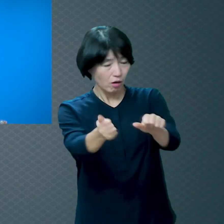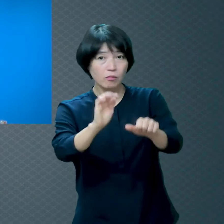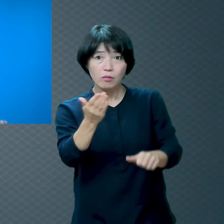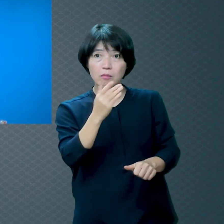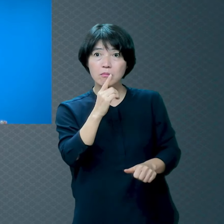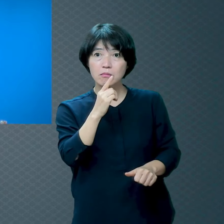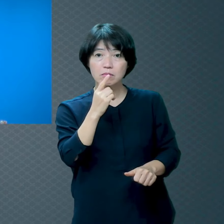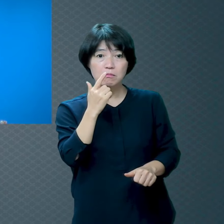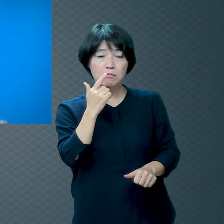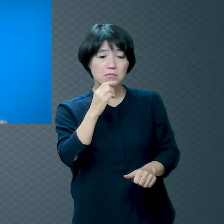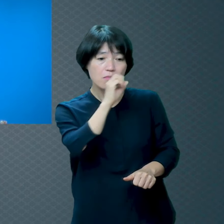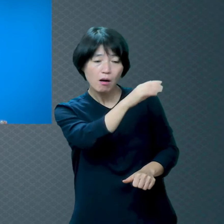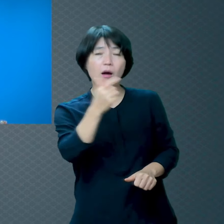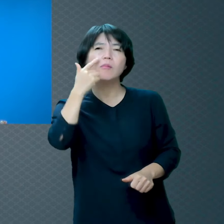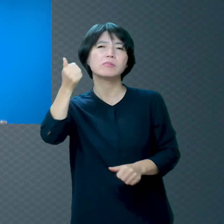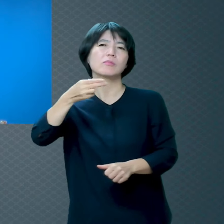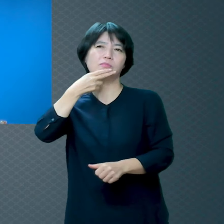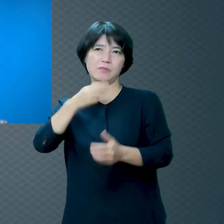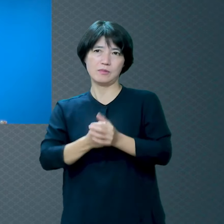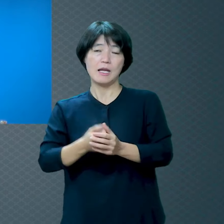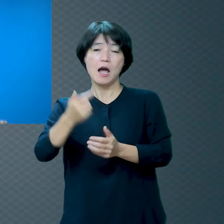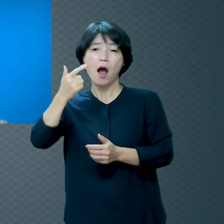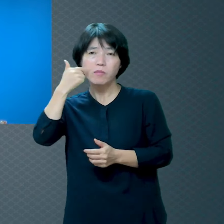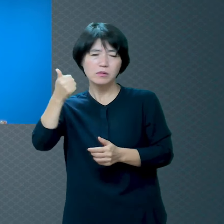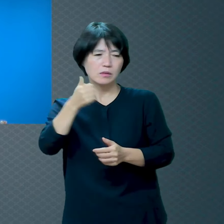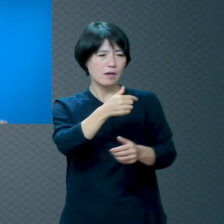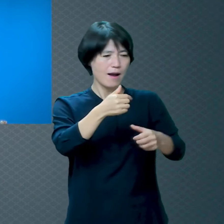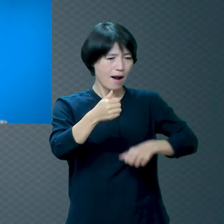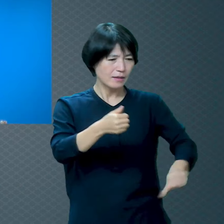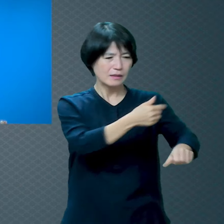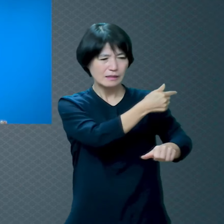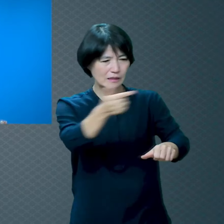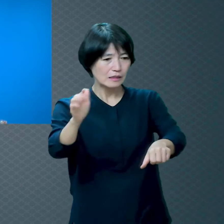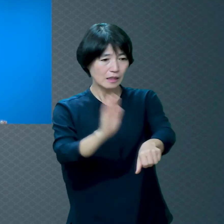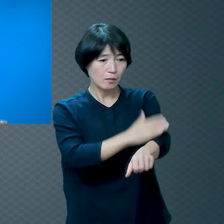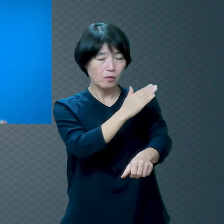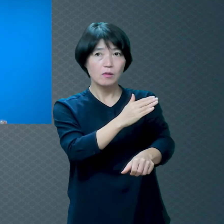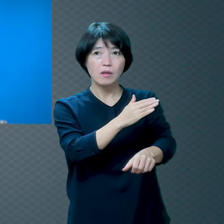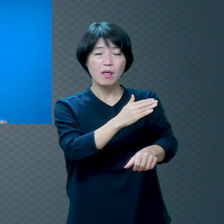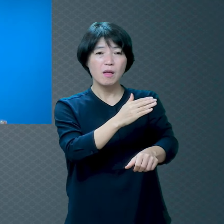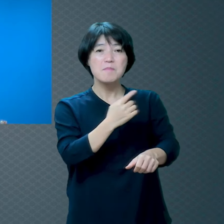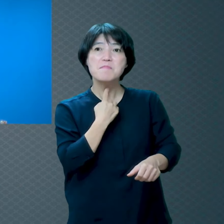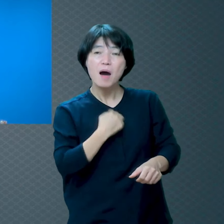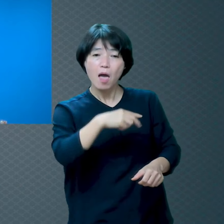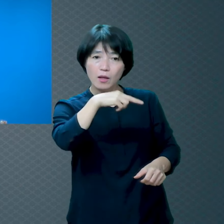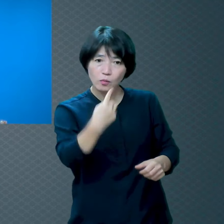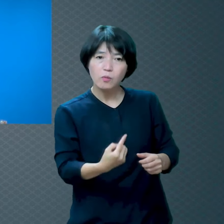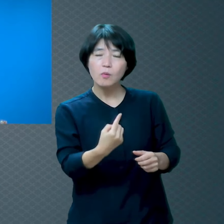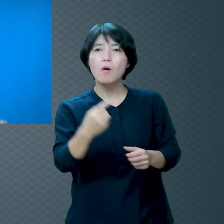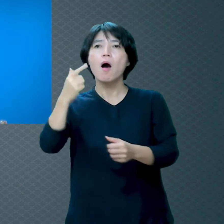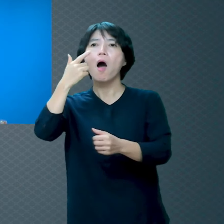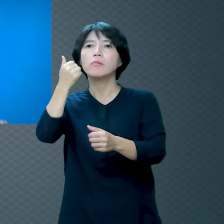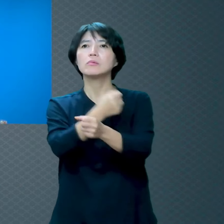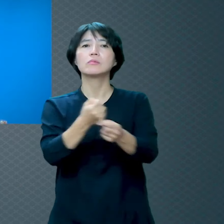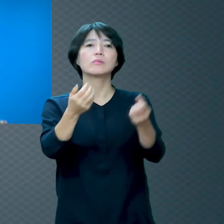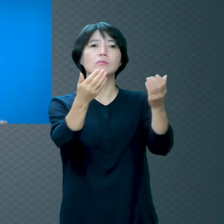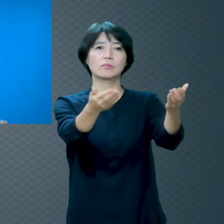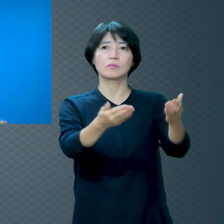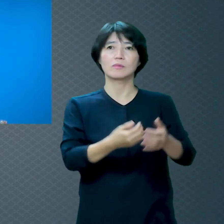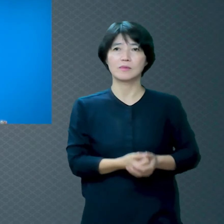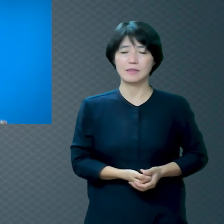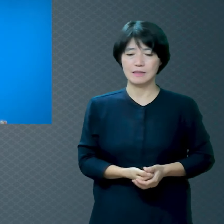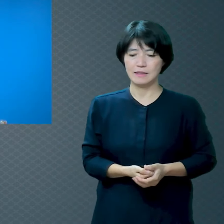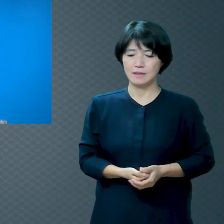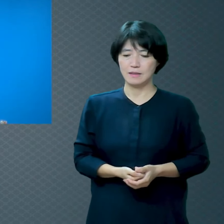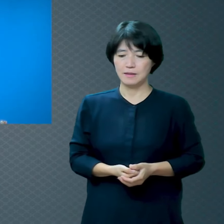않잖아요 아무리 큰 잘못을 했어도 수년 전입니다 아들이 복면을 쓰고